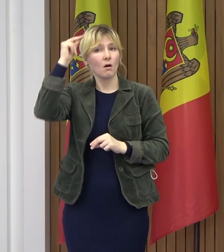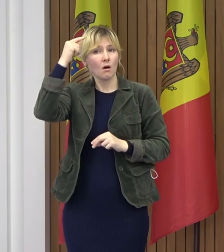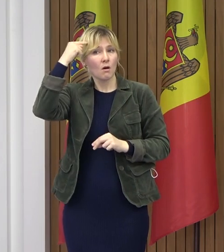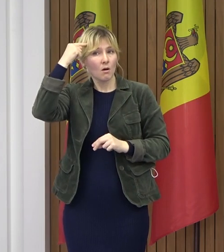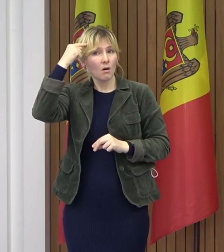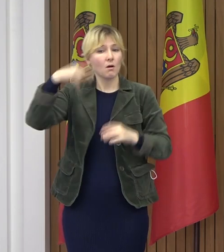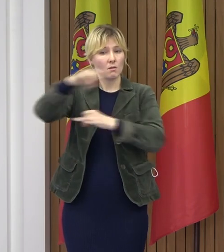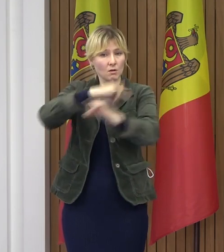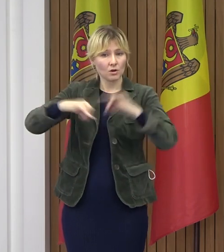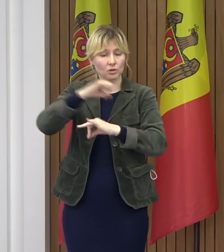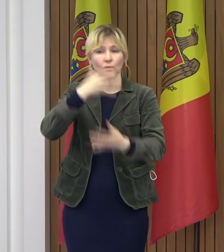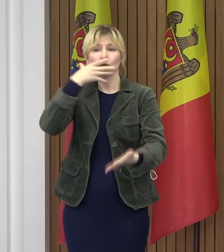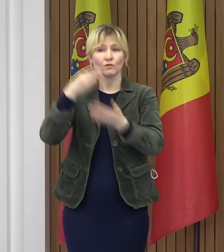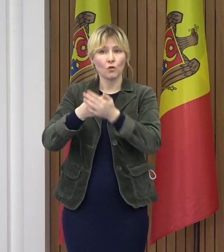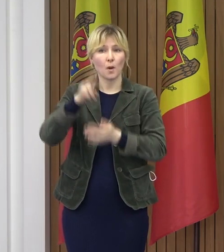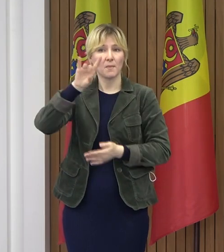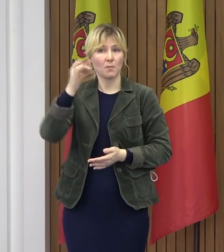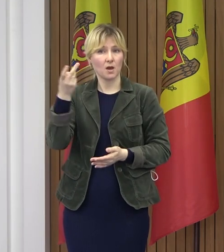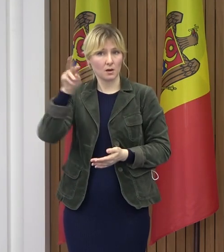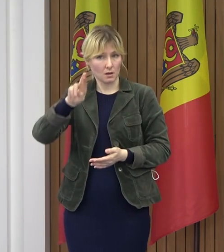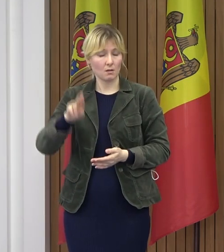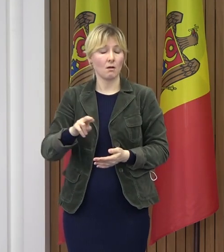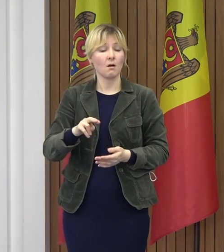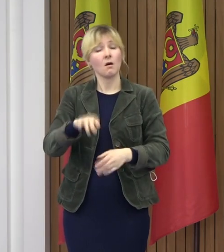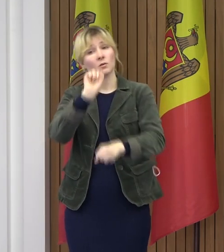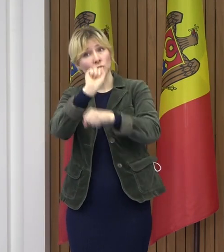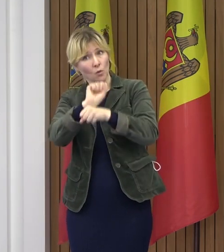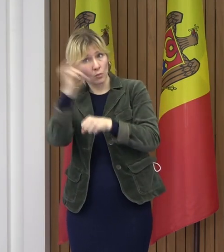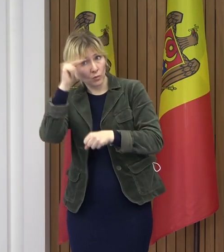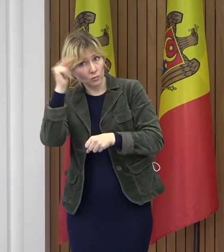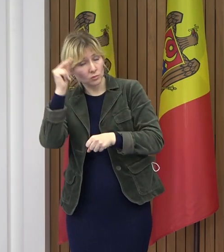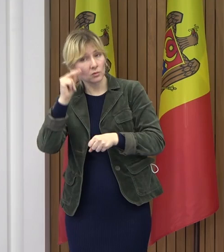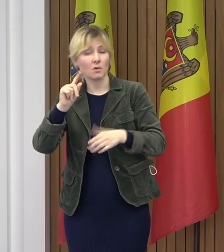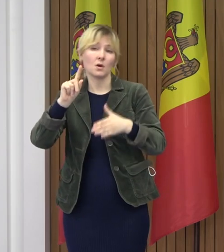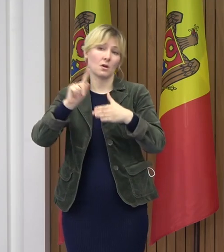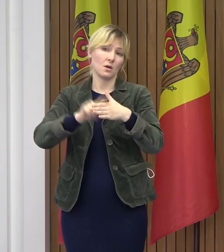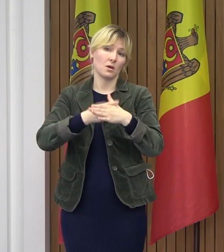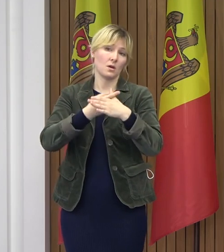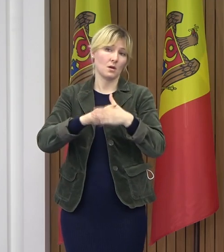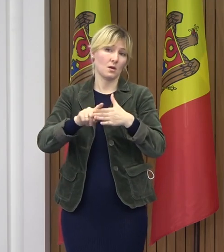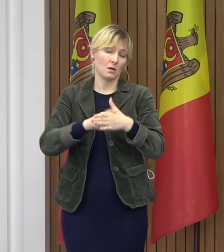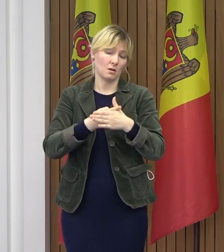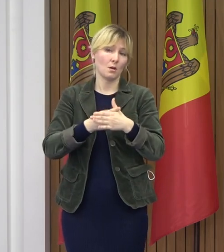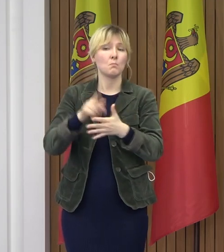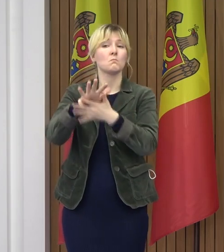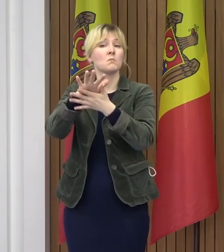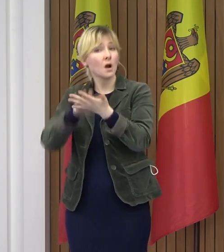comun acord cu primarii dacă existează procesul de învățământ, inclusiv pentru clasele primare,